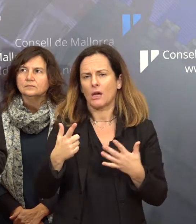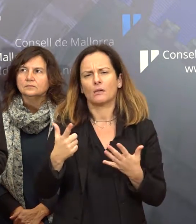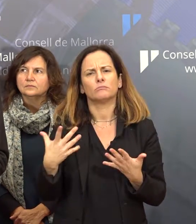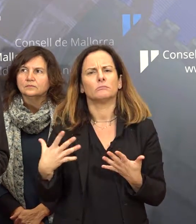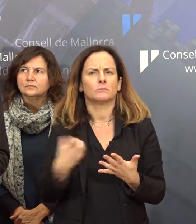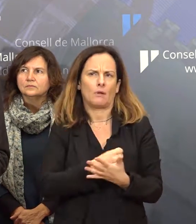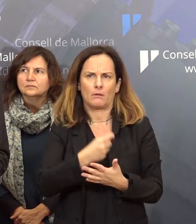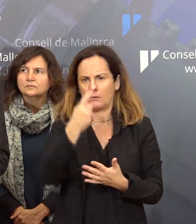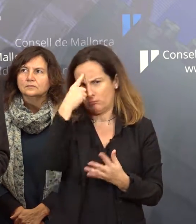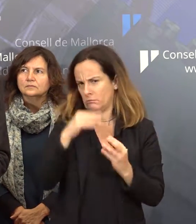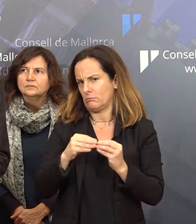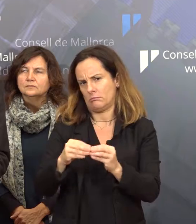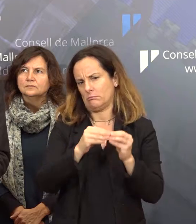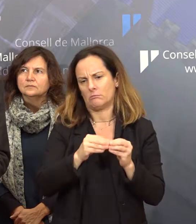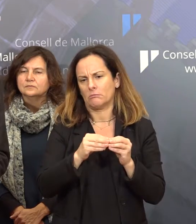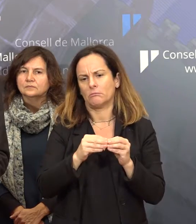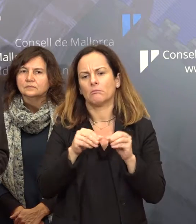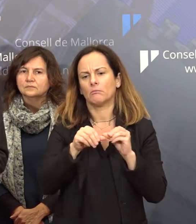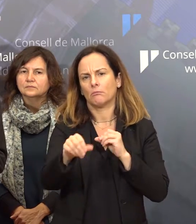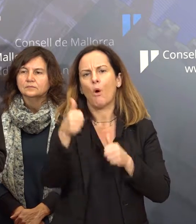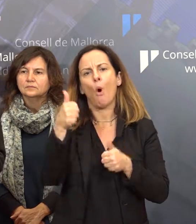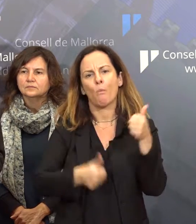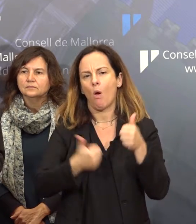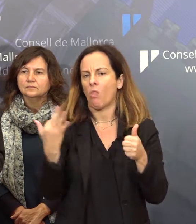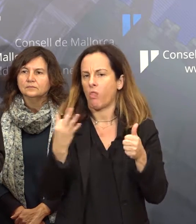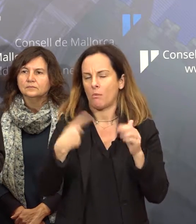molt conscient que ens n'ha de convocatari el requisit de ser